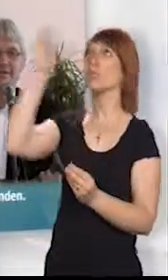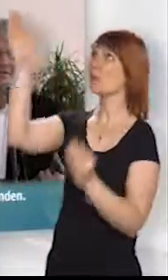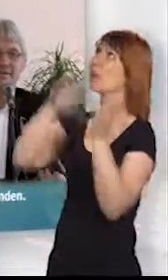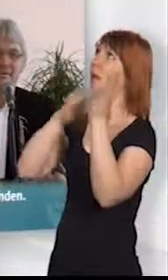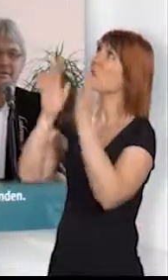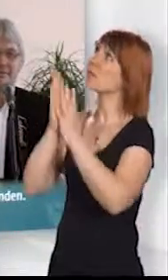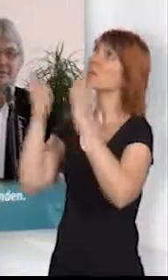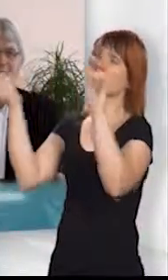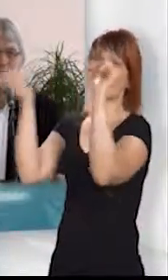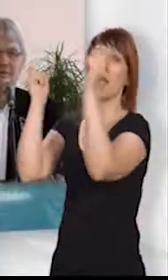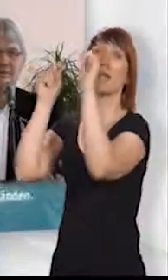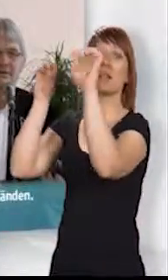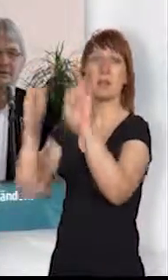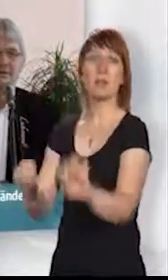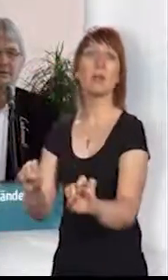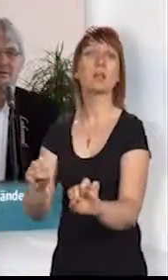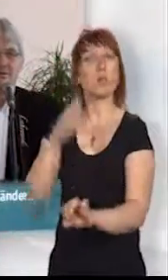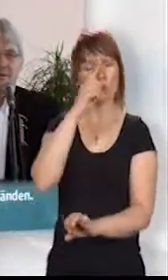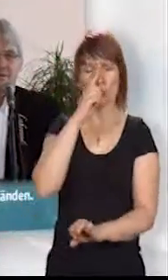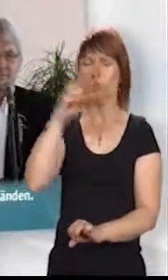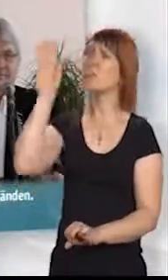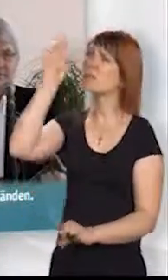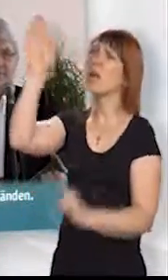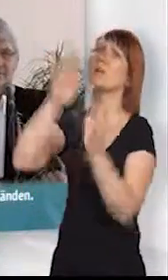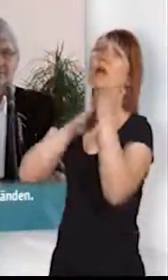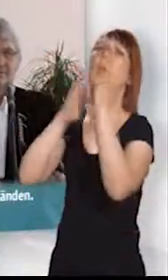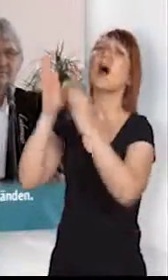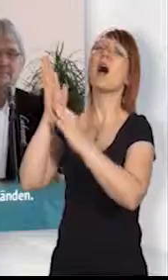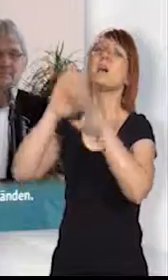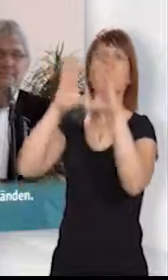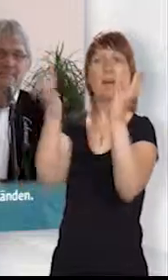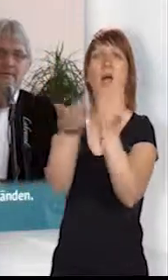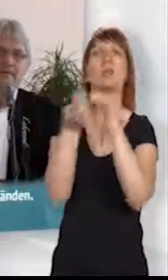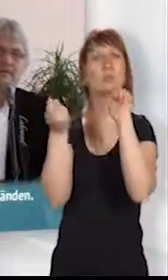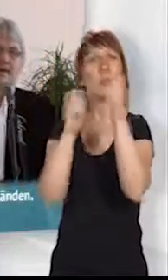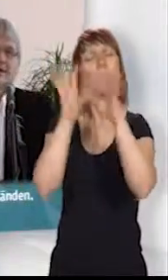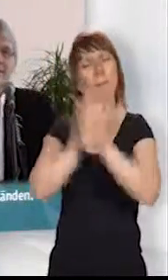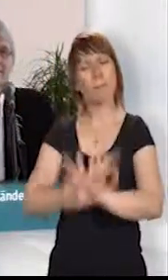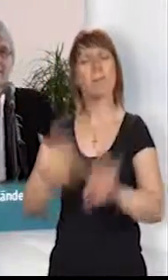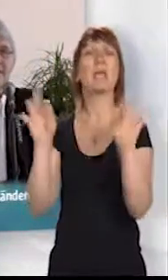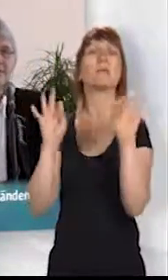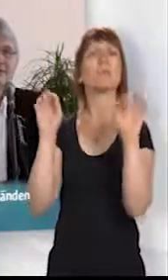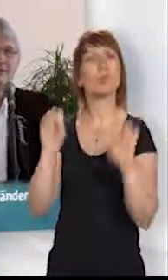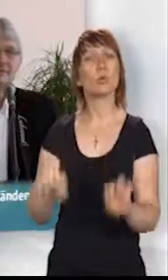Händen. Am besten enden wird es nur in Deinen Händen.